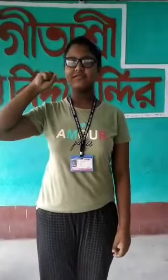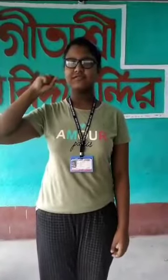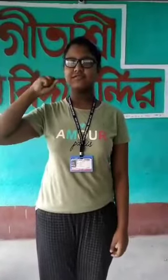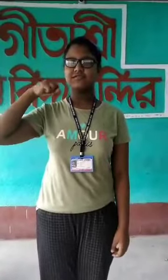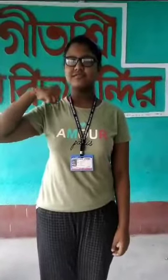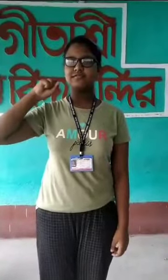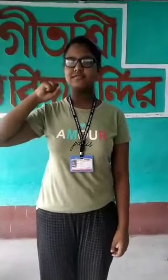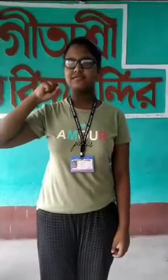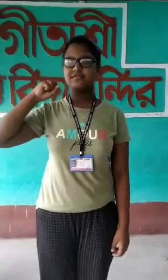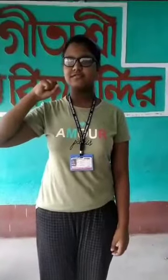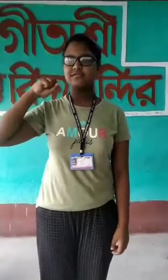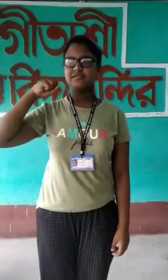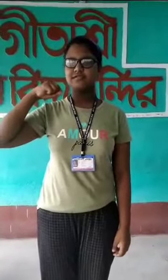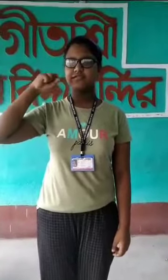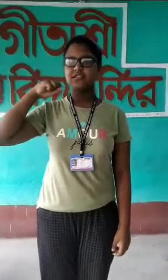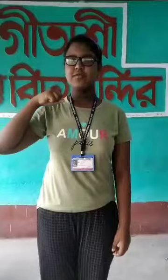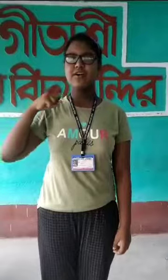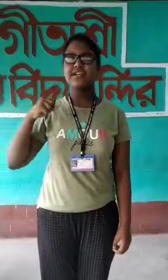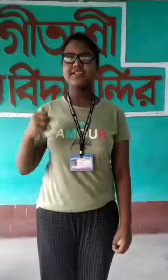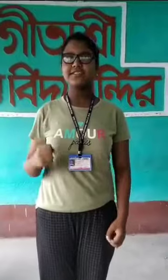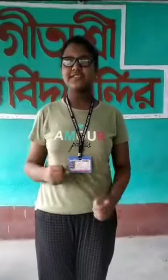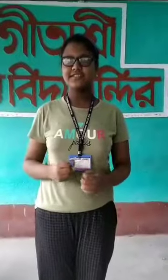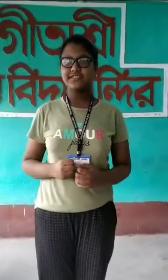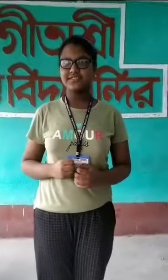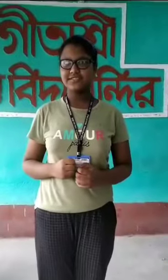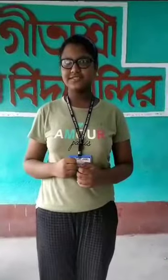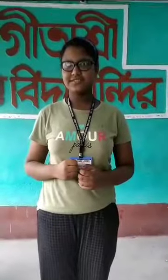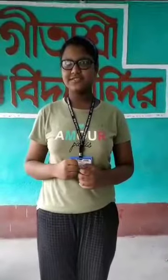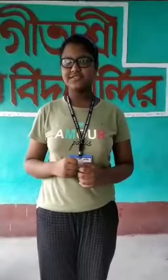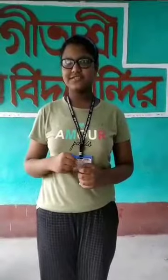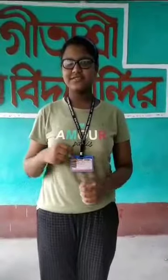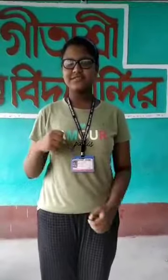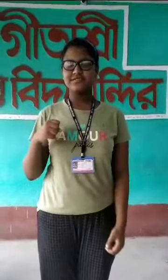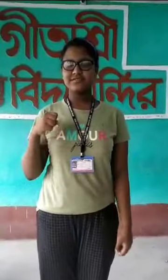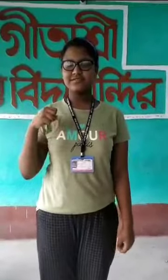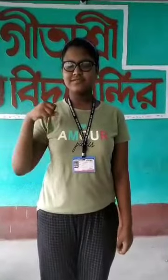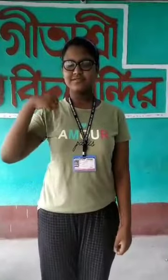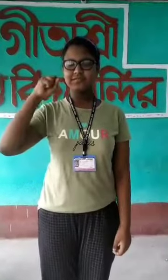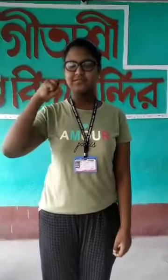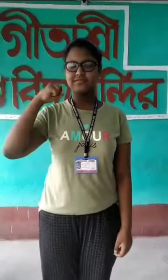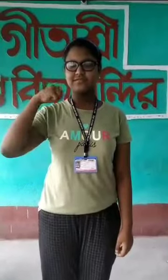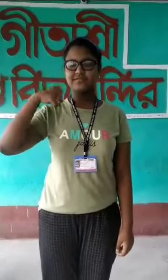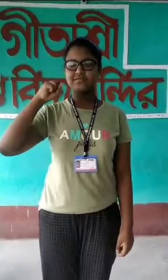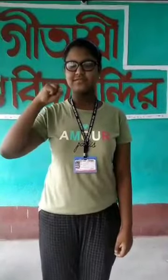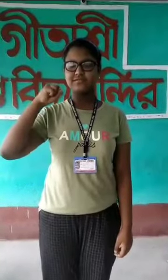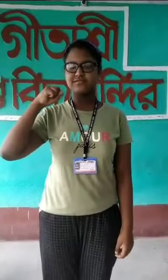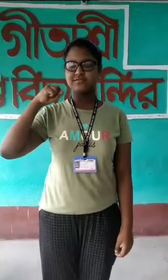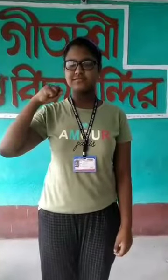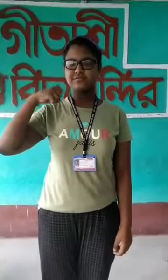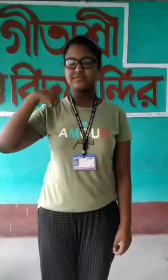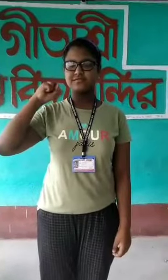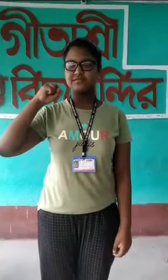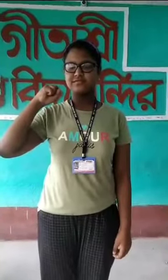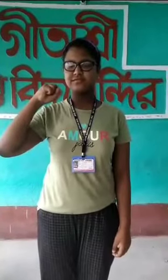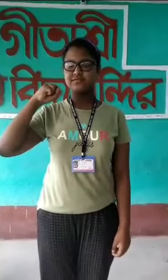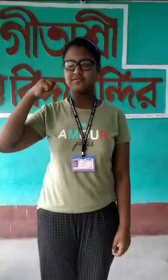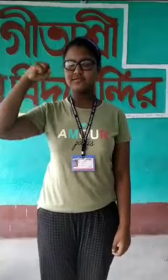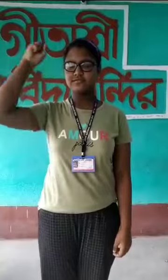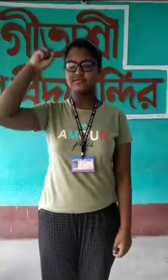add 1, less 2, equal 1. 0, add 1, add 1, add 2, add 5, less